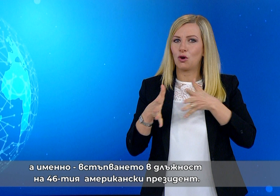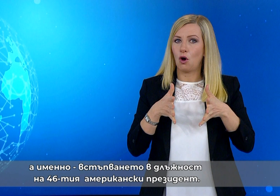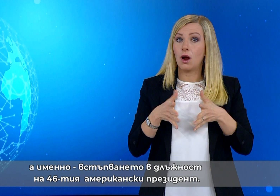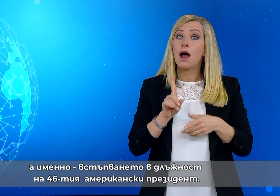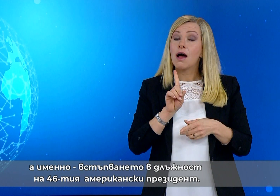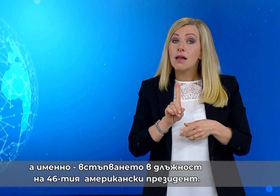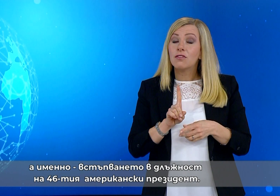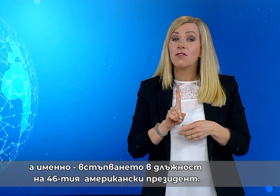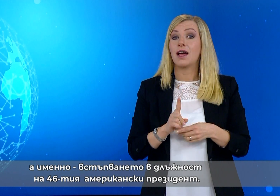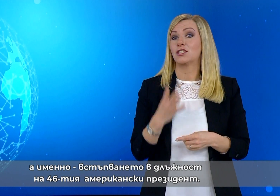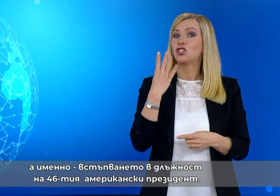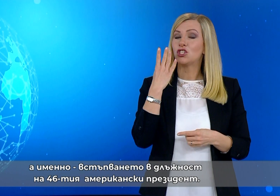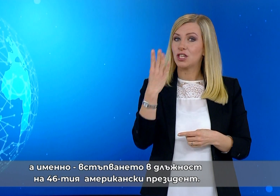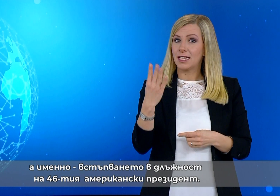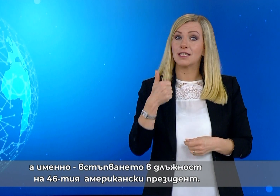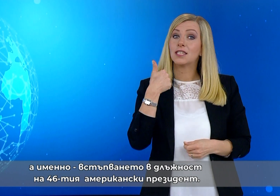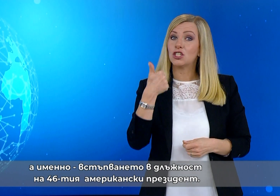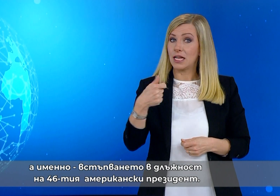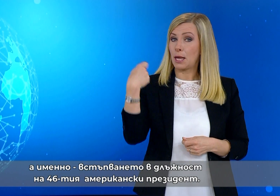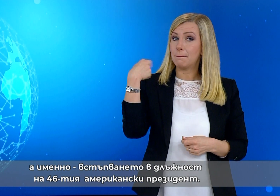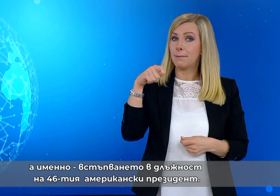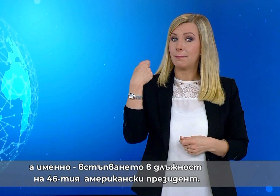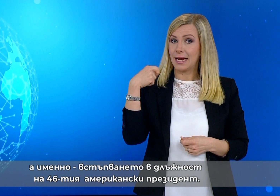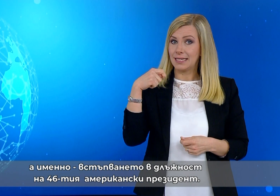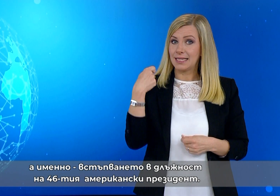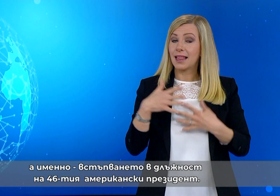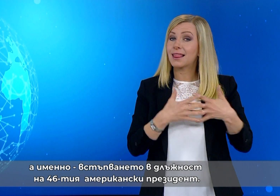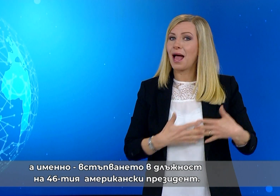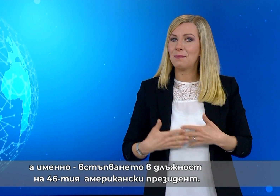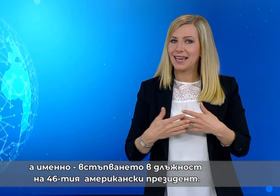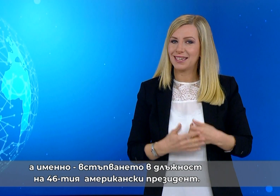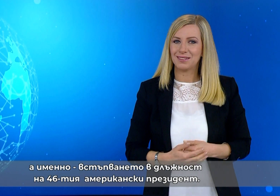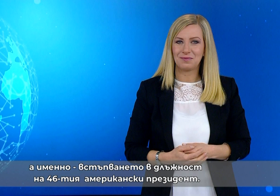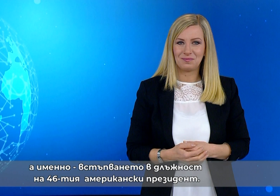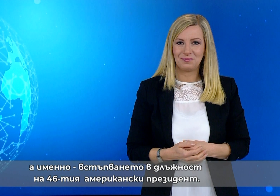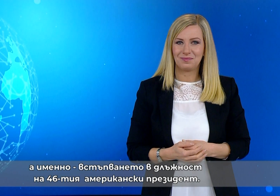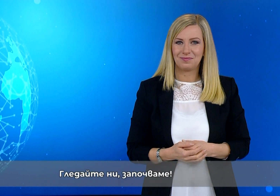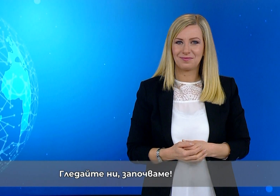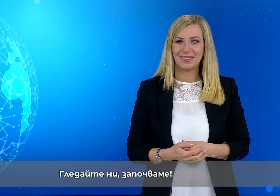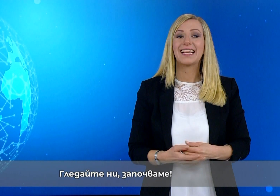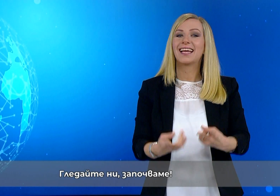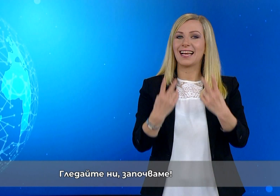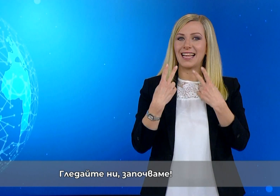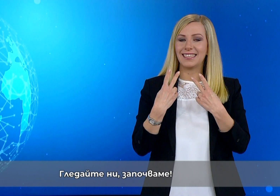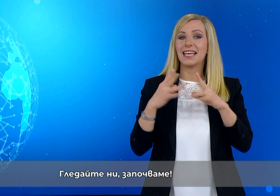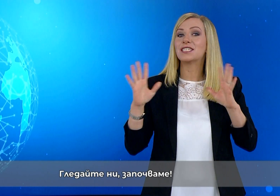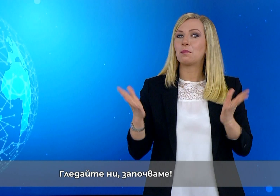встъпването в глъжност на 46-тият американски президент. Гледайте ни! Започваме!